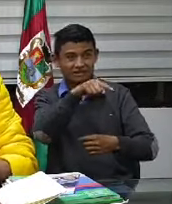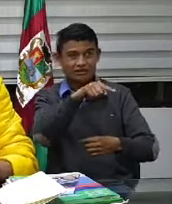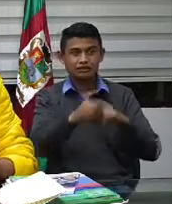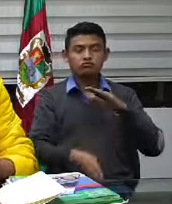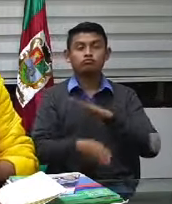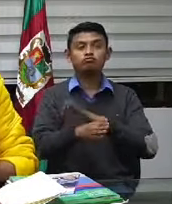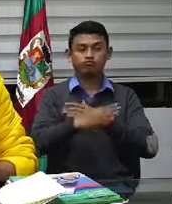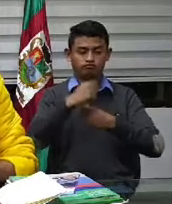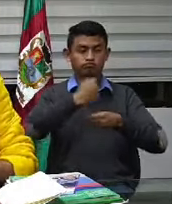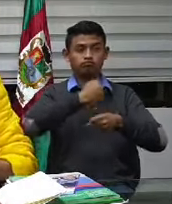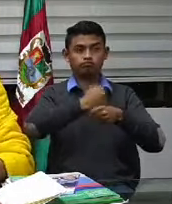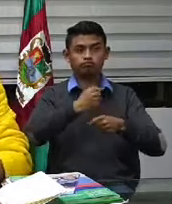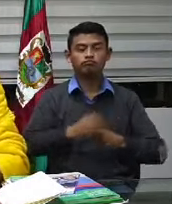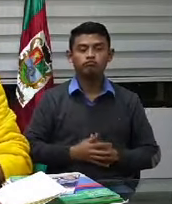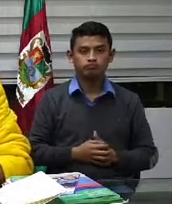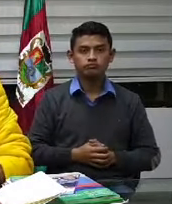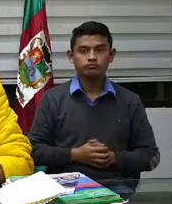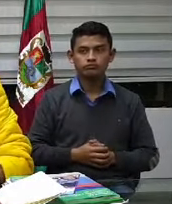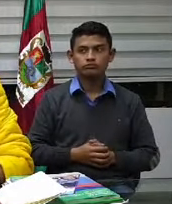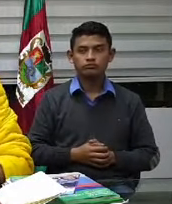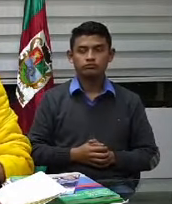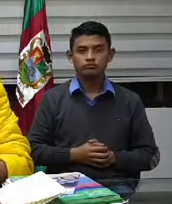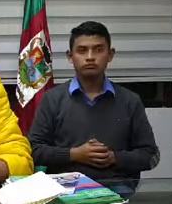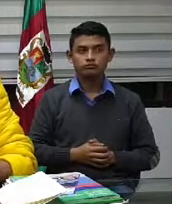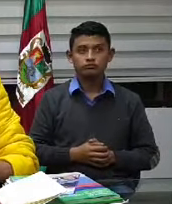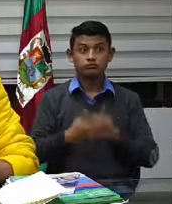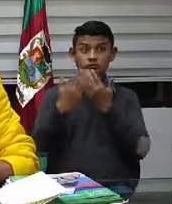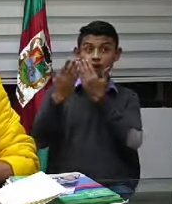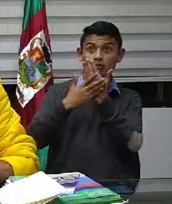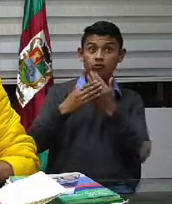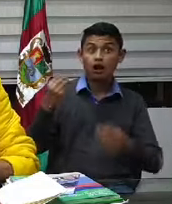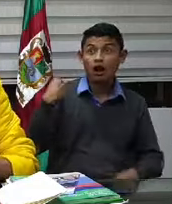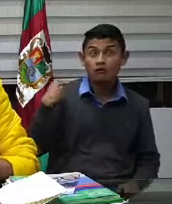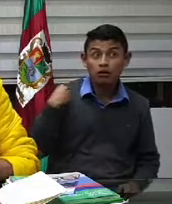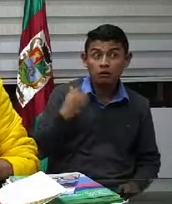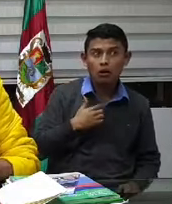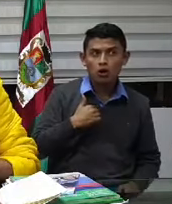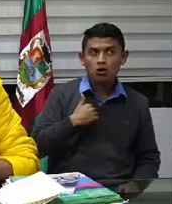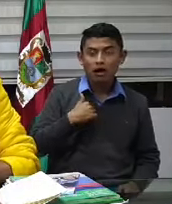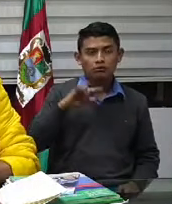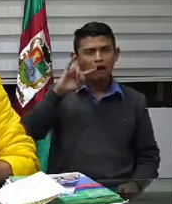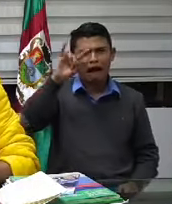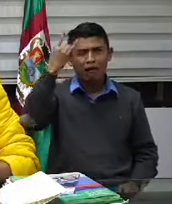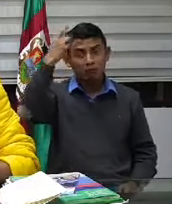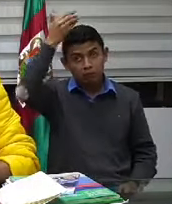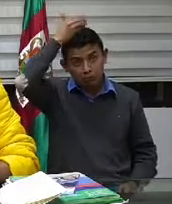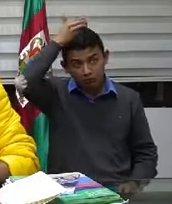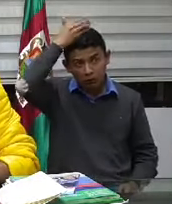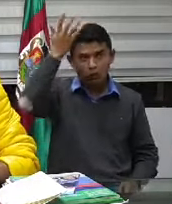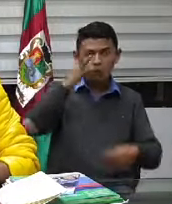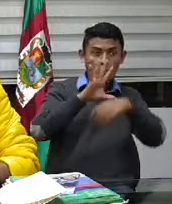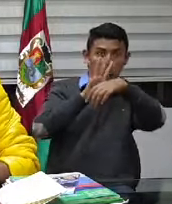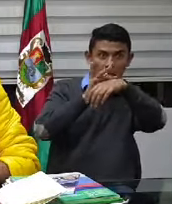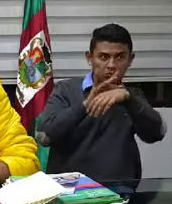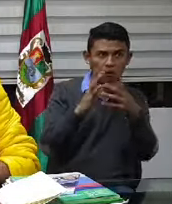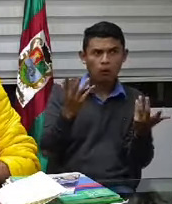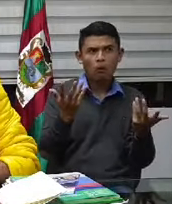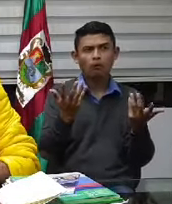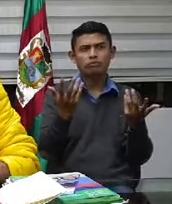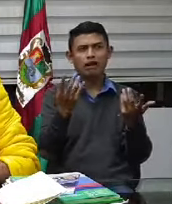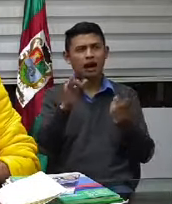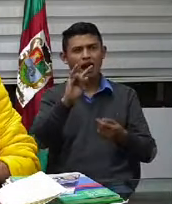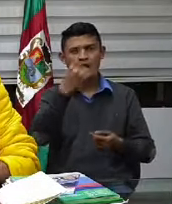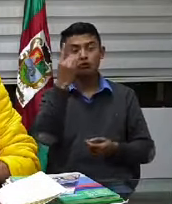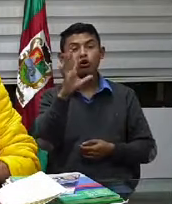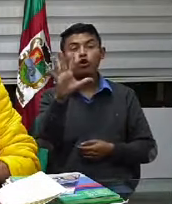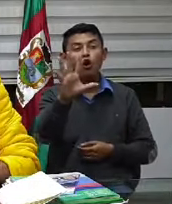acudir al llamado cuando seamos solicitados pero así como todos todo el personal de salud del país estamos ahorita en acuartelamiento